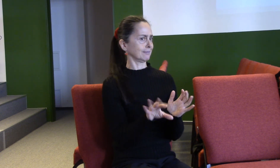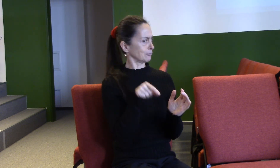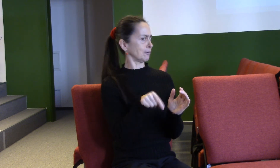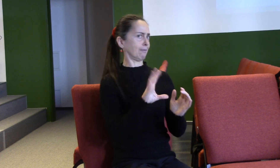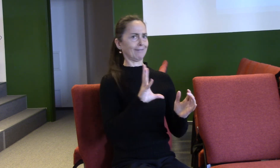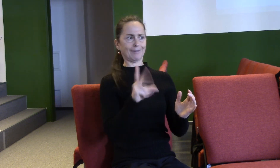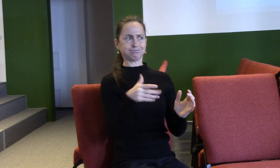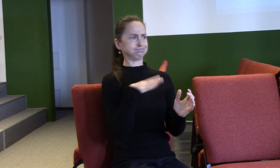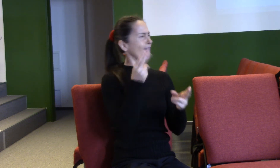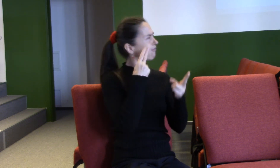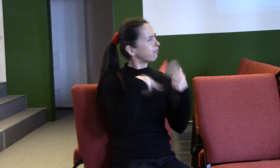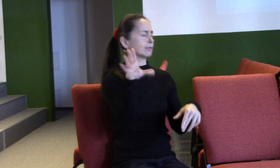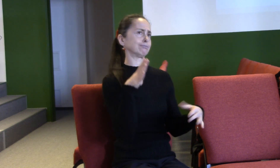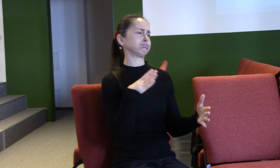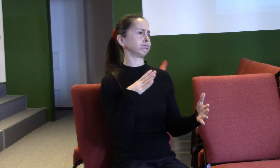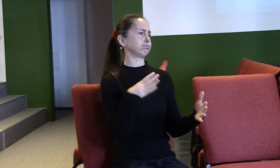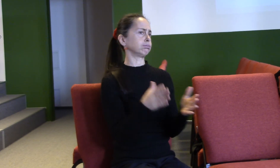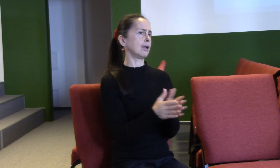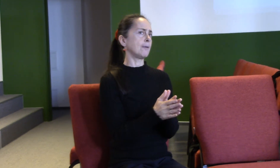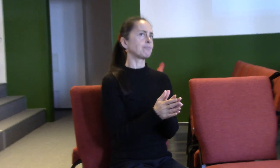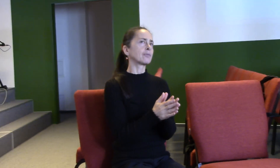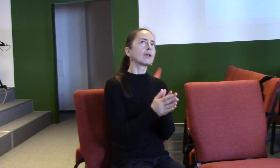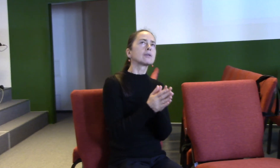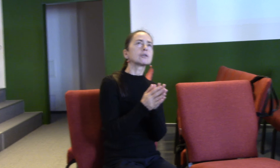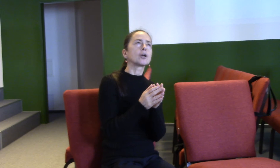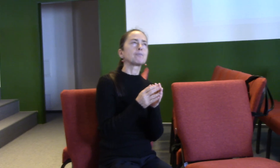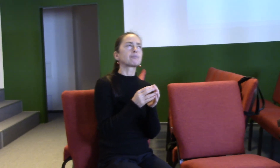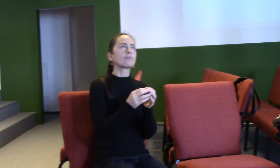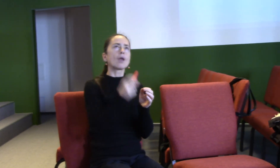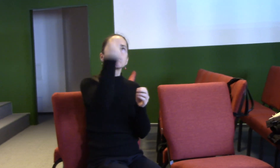Ke komu tedy připodobníme Boha? Jakou představu si o něm učiníme?